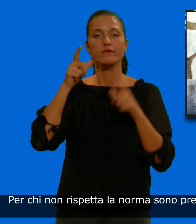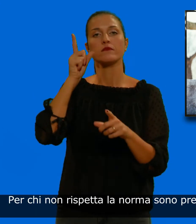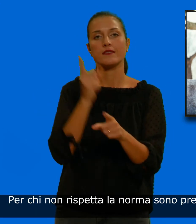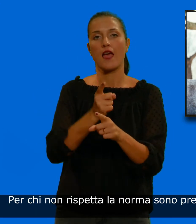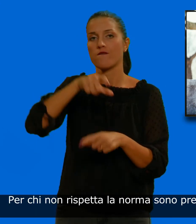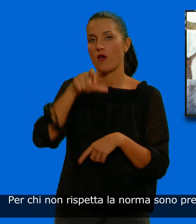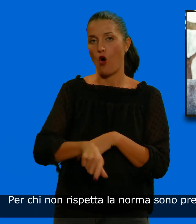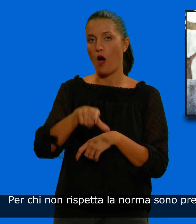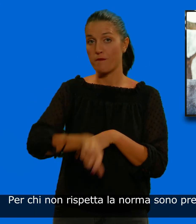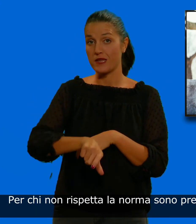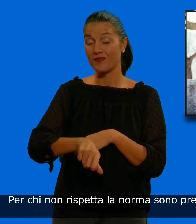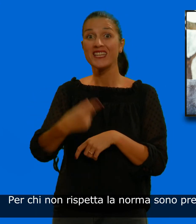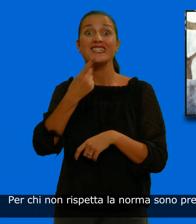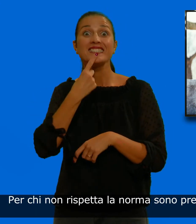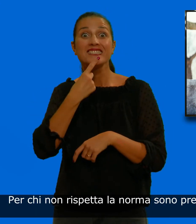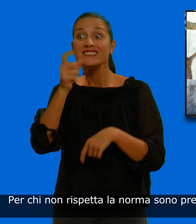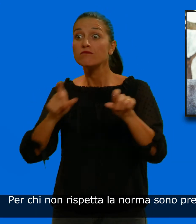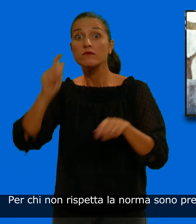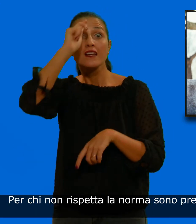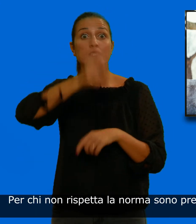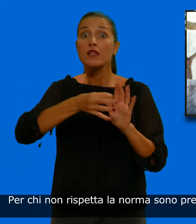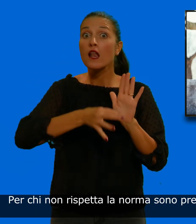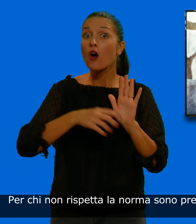Per chi non rispetta la norma sono previste sanzioni.